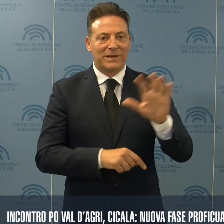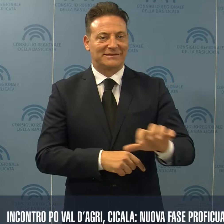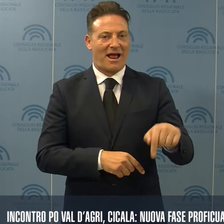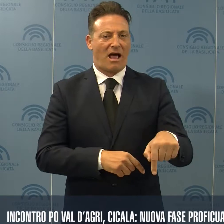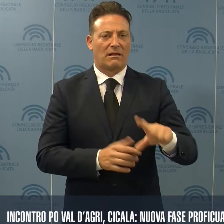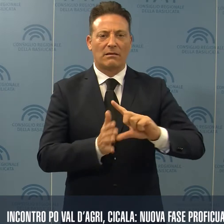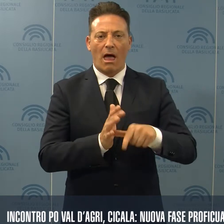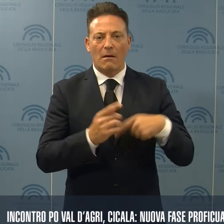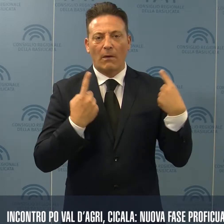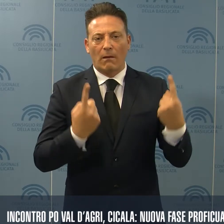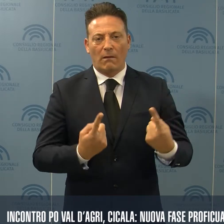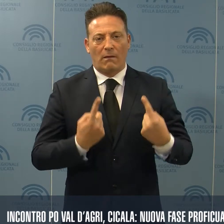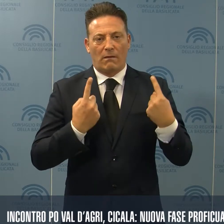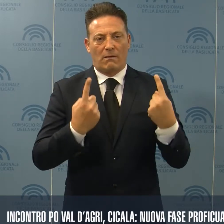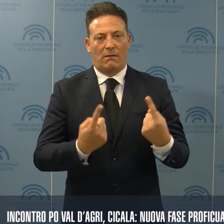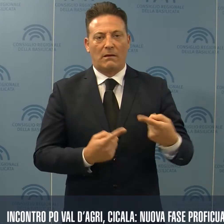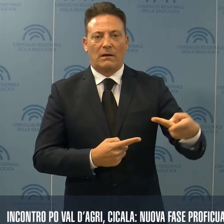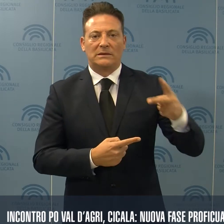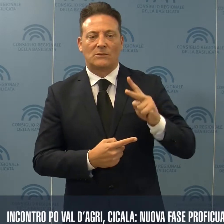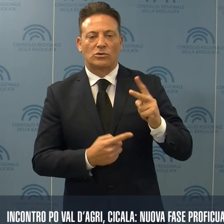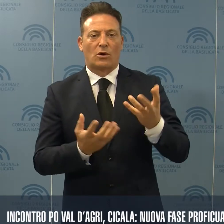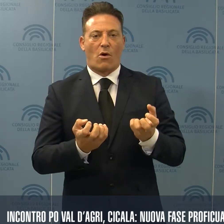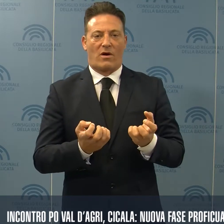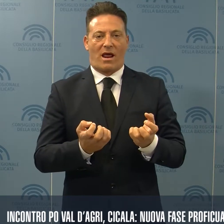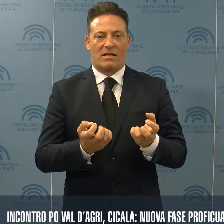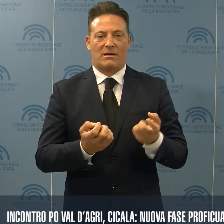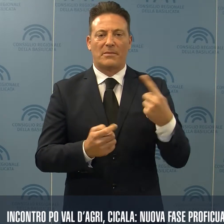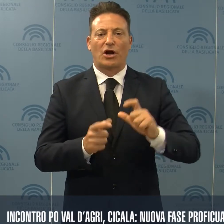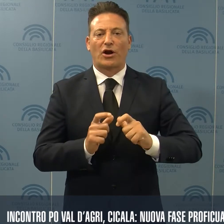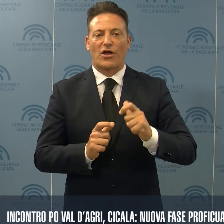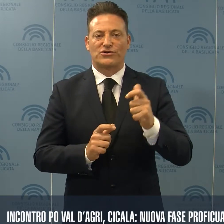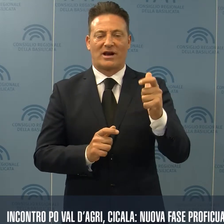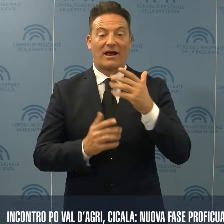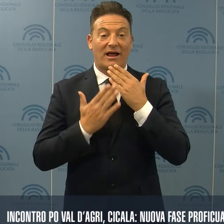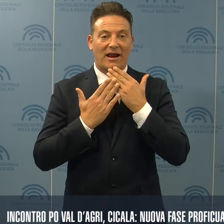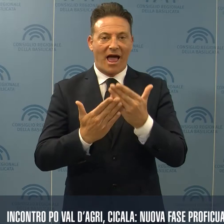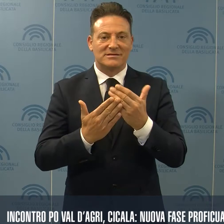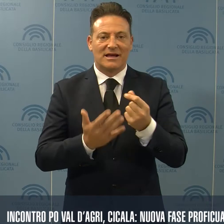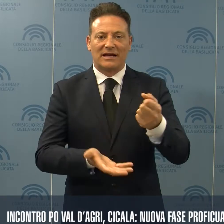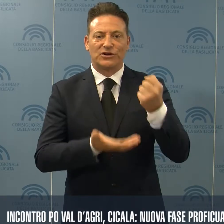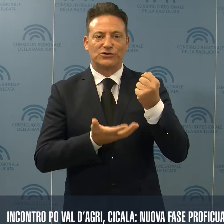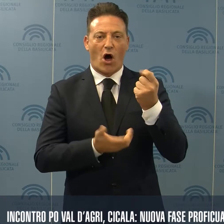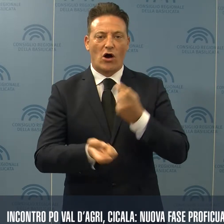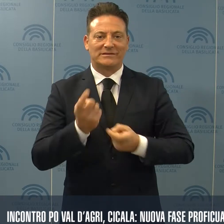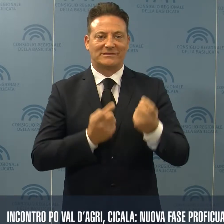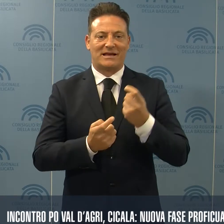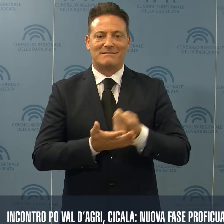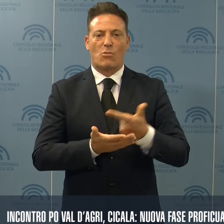tempo attende risposte concrete per crescere grazie alle risorse importanti che offre.